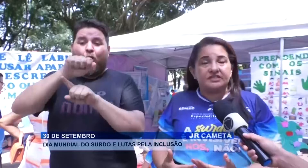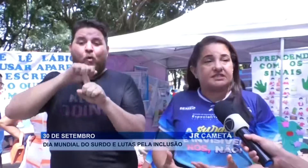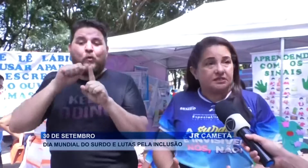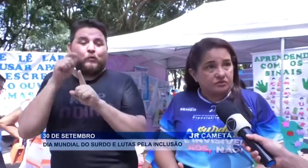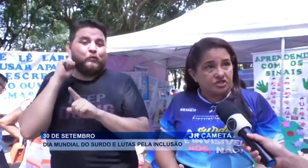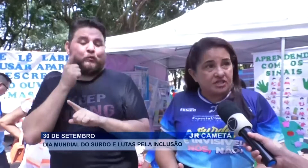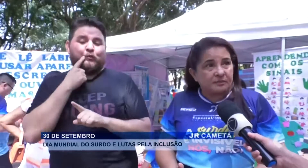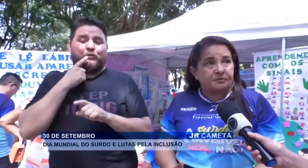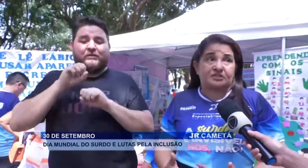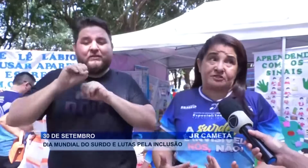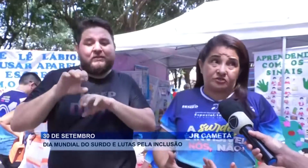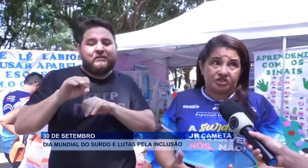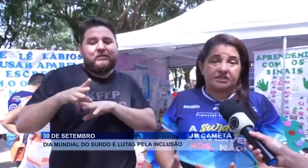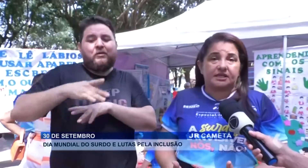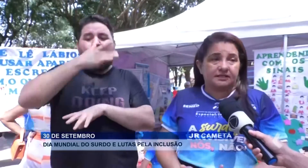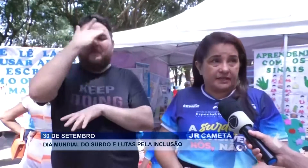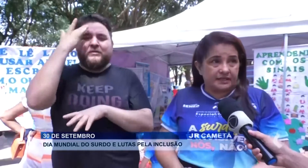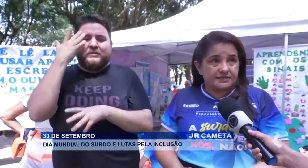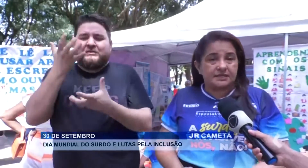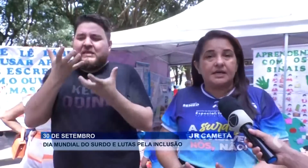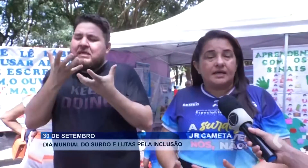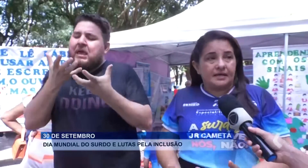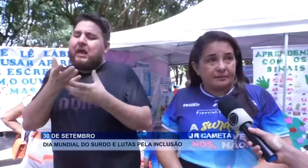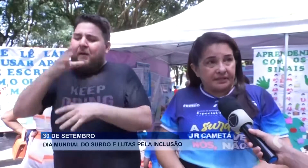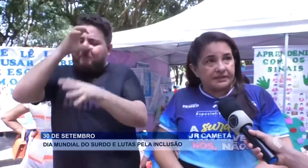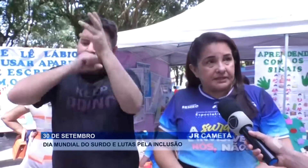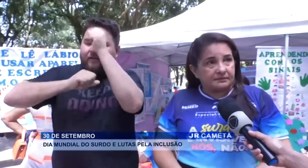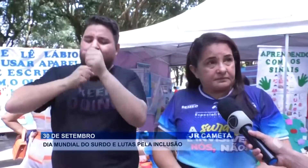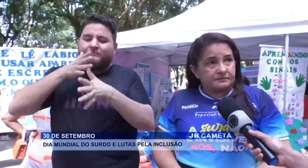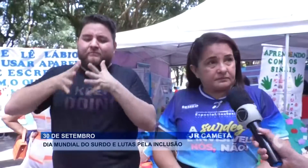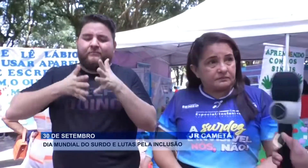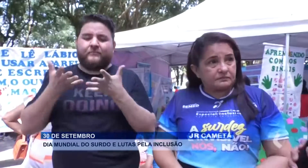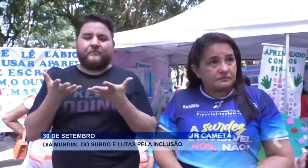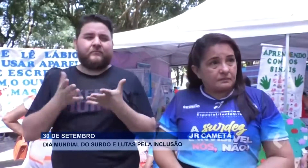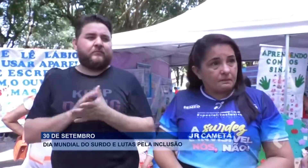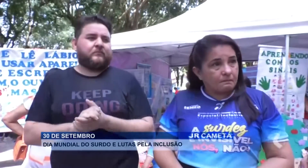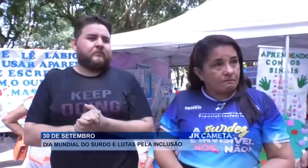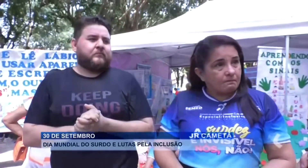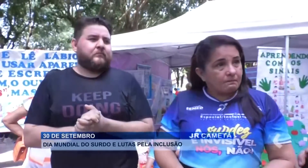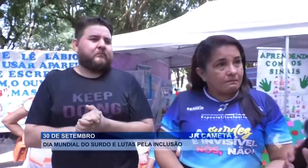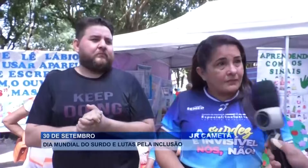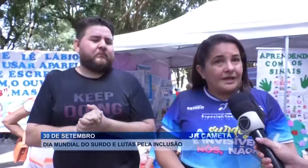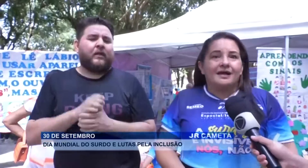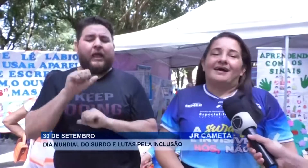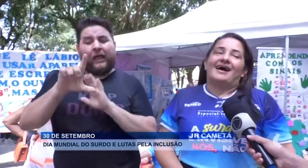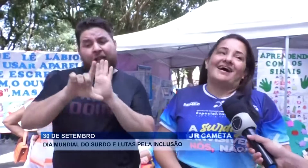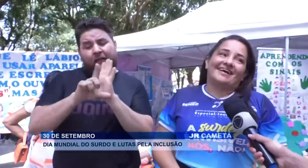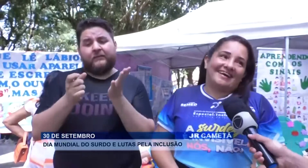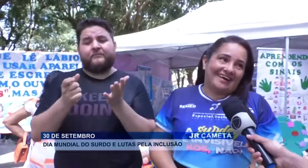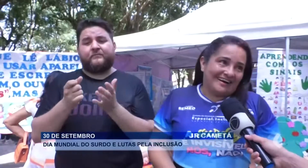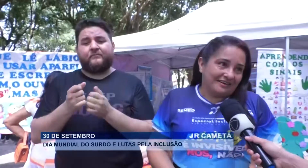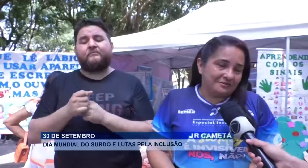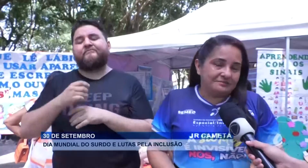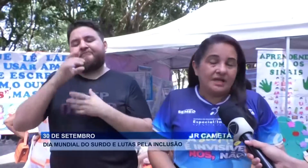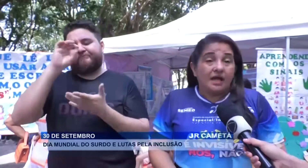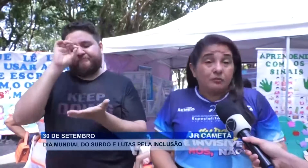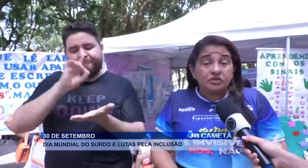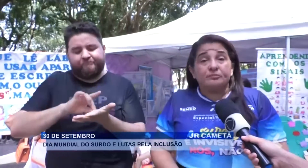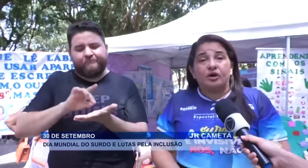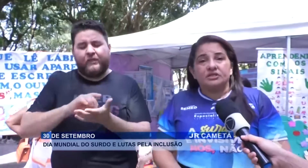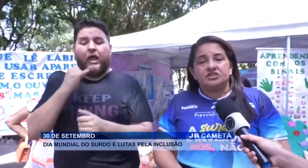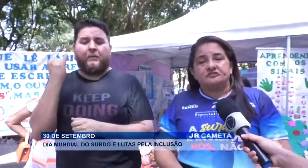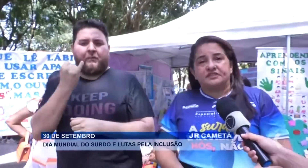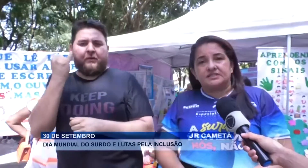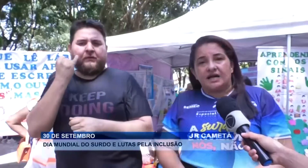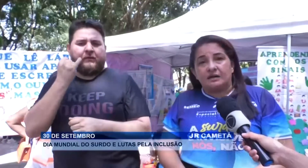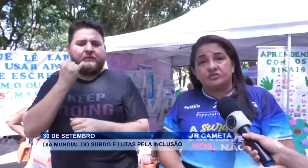desenvolve ensino de leitura para as pessoas que têm interesse em aprendê-la. Pode dizer que é lei, né? Ah, claro. É